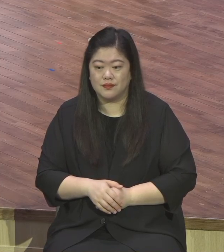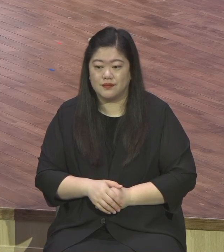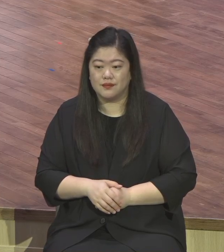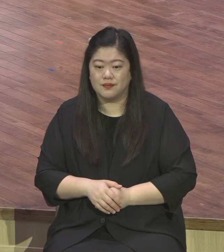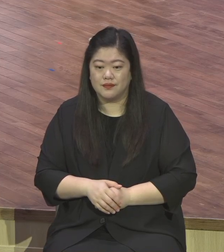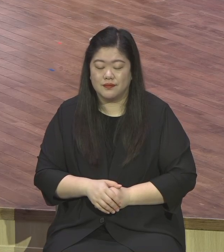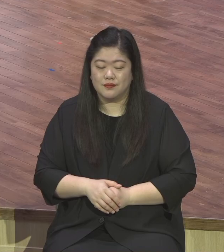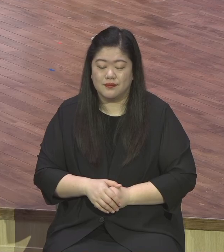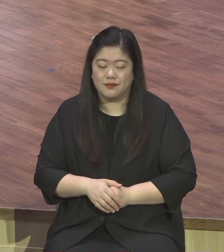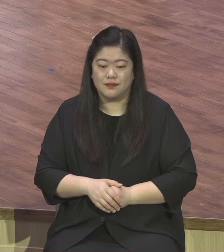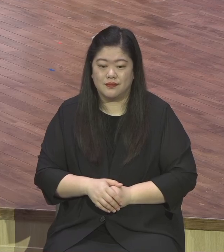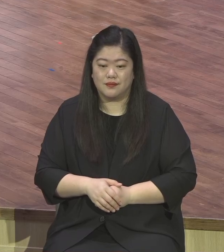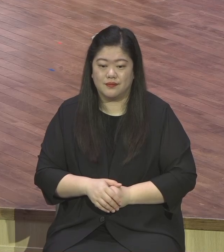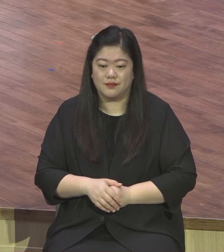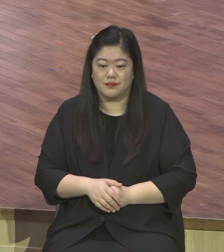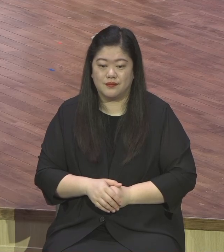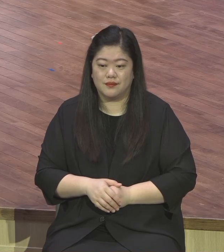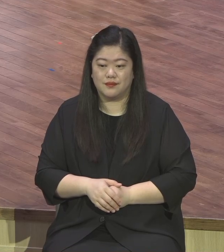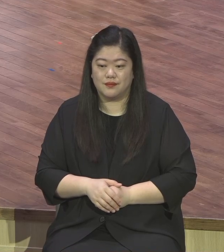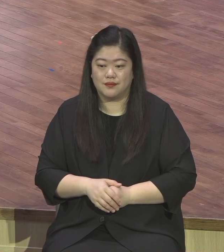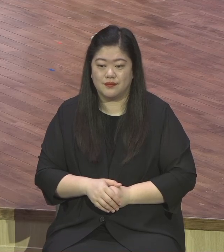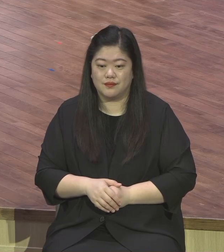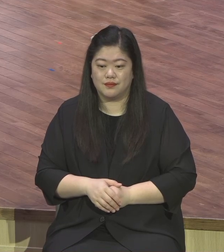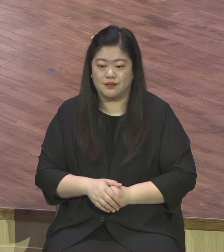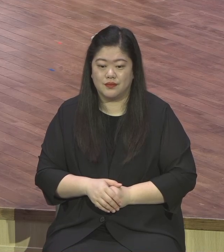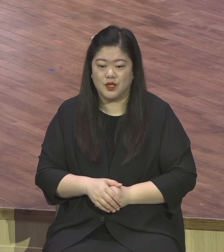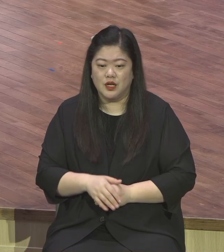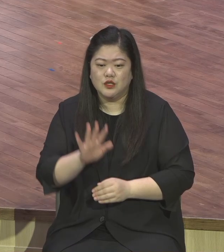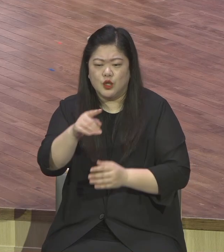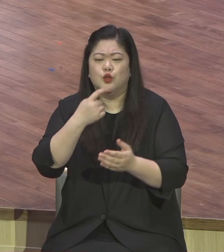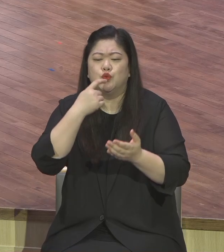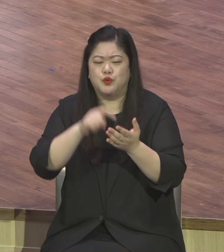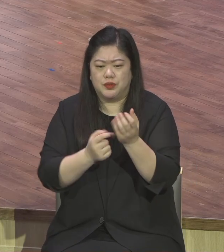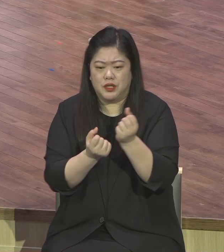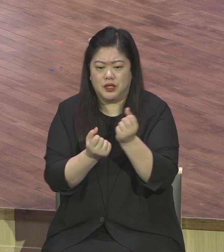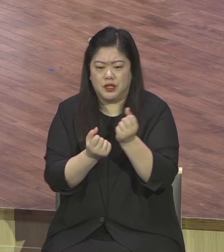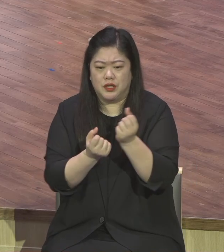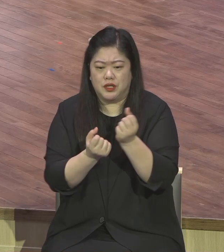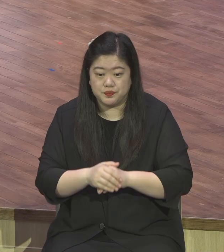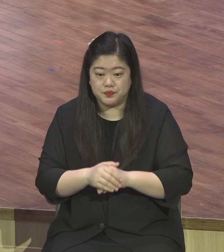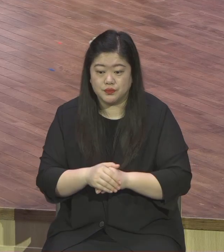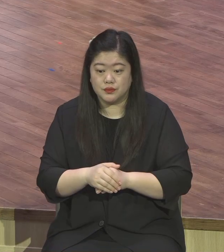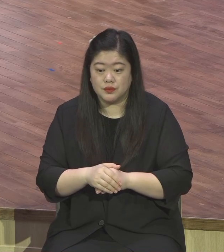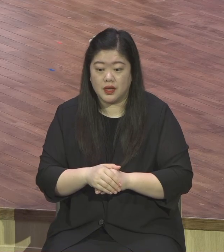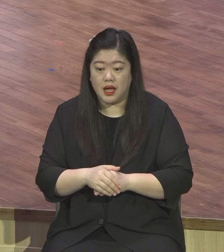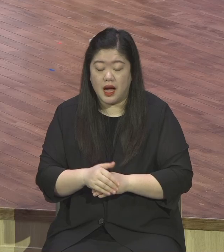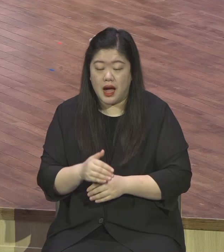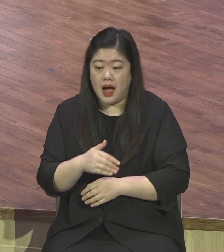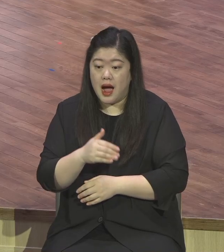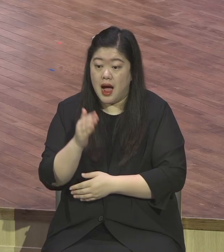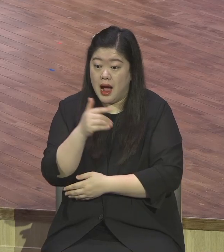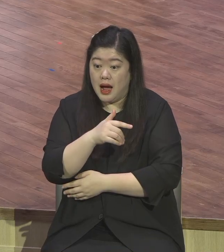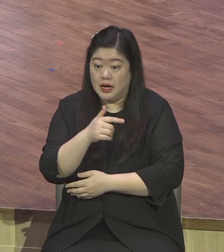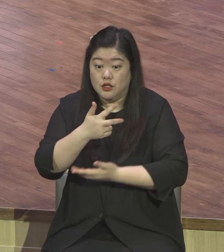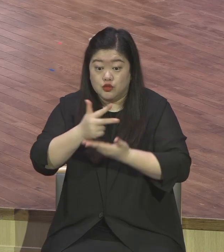쉽게 설명하면 강단의 말씀을 붙잡고 그것을 적용하는 삶을 살면 된다